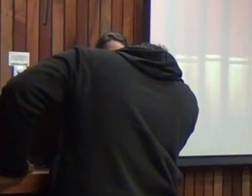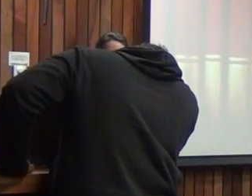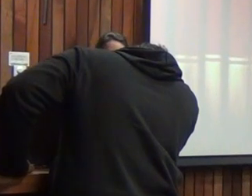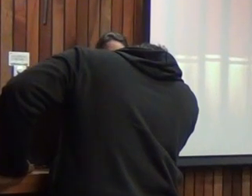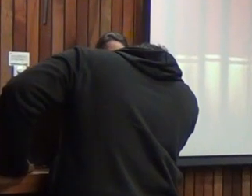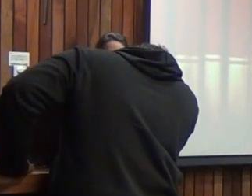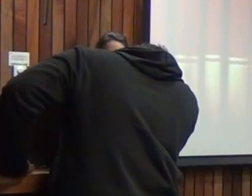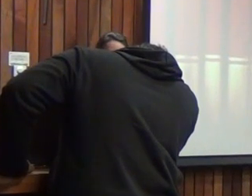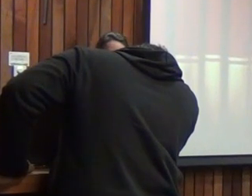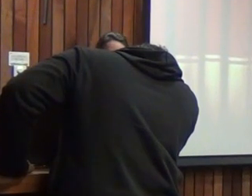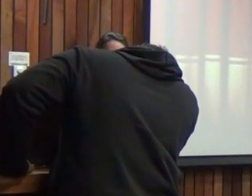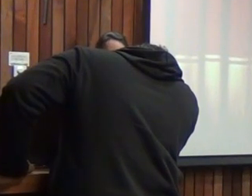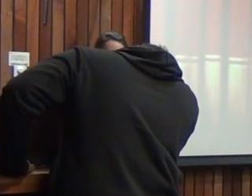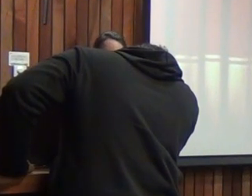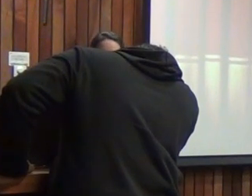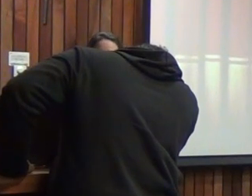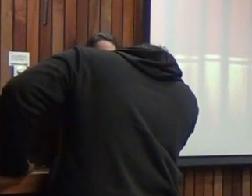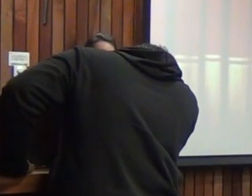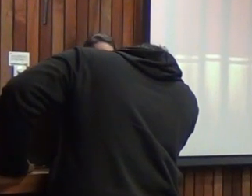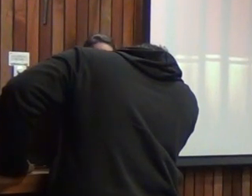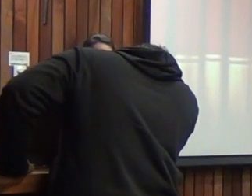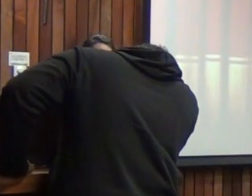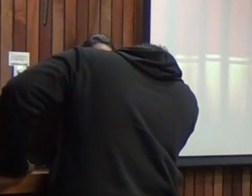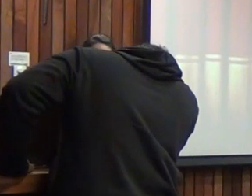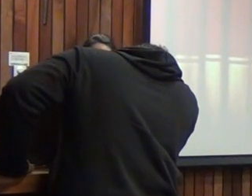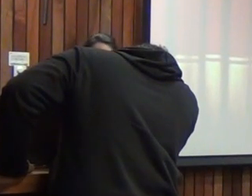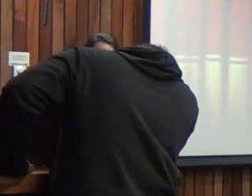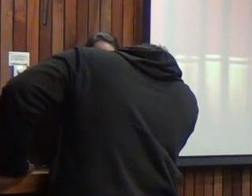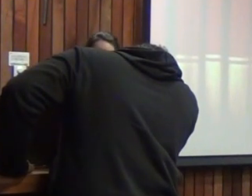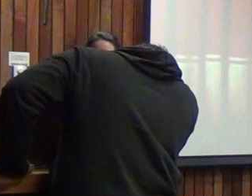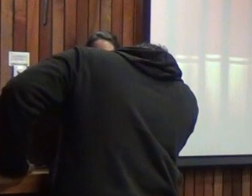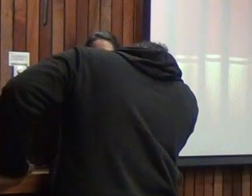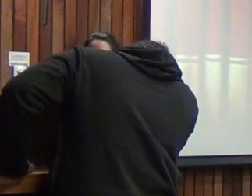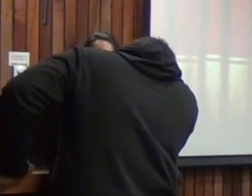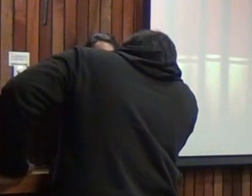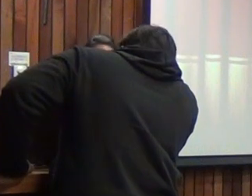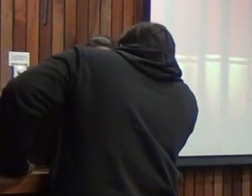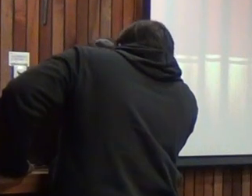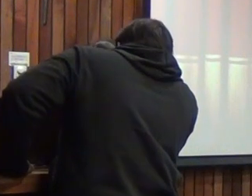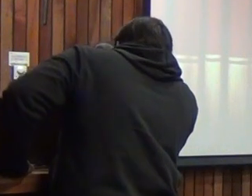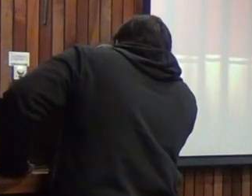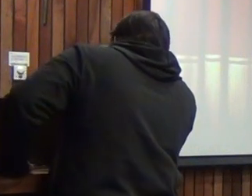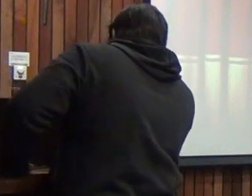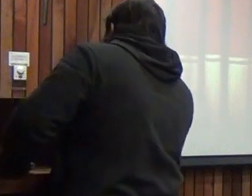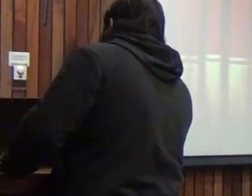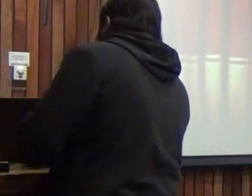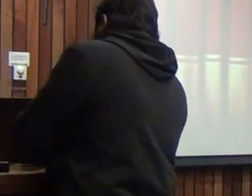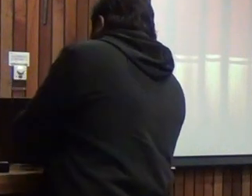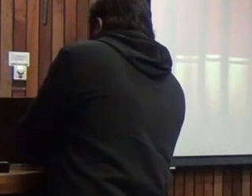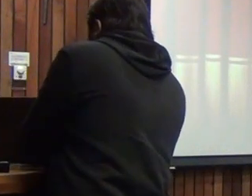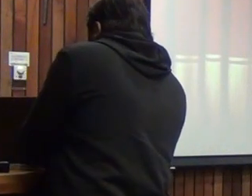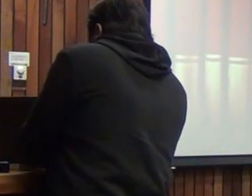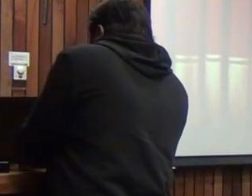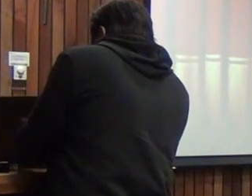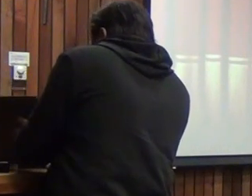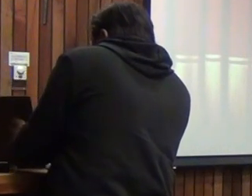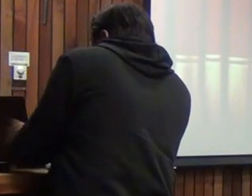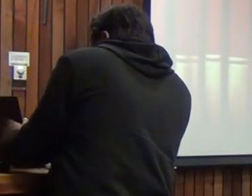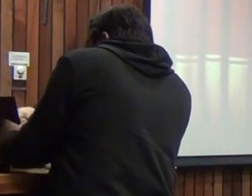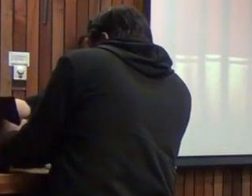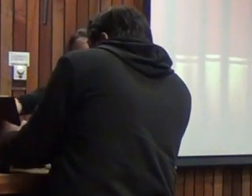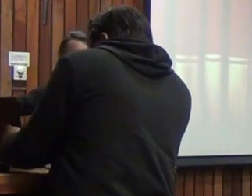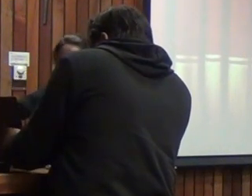cada una de las capacidades para rendirla ahora mi pregunta sería si la